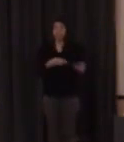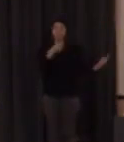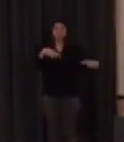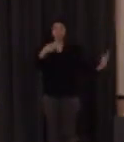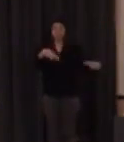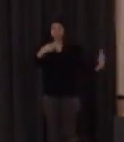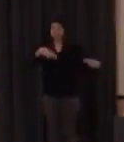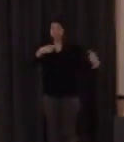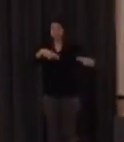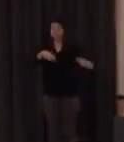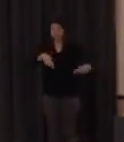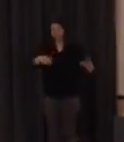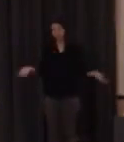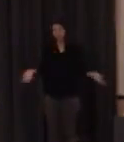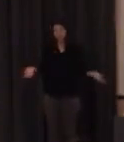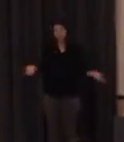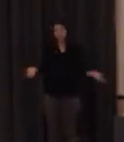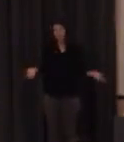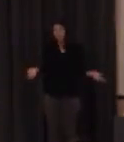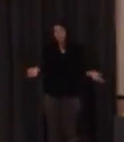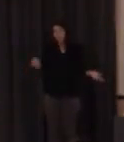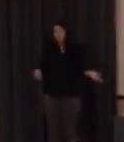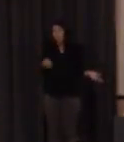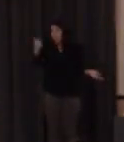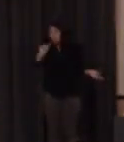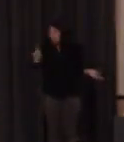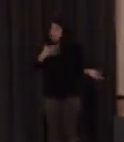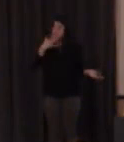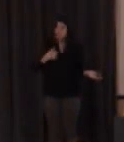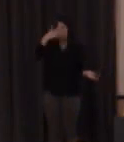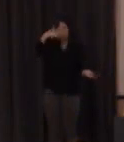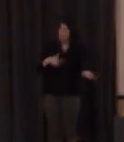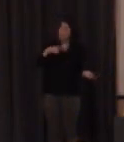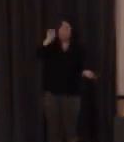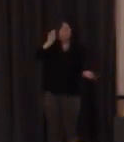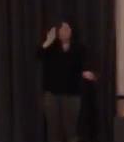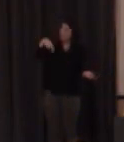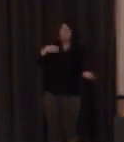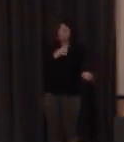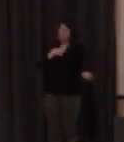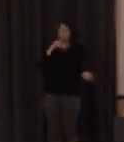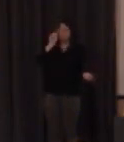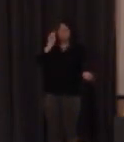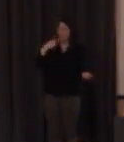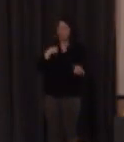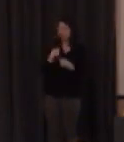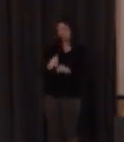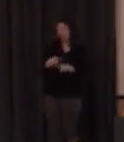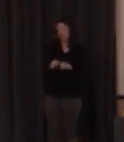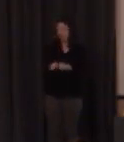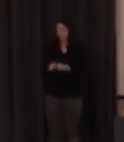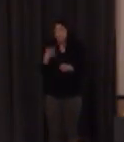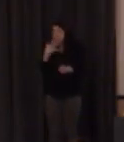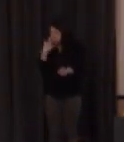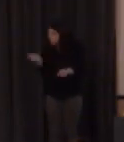pasando la información y no tendría por qué hacer nada más como yo soy el profe pues si me veo en la obligación y esos son un poco los dos estilos